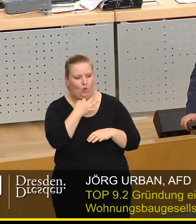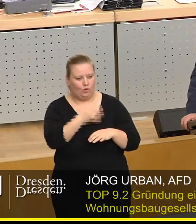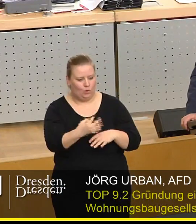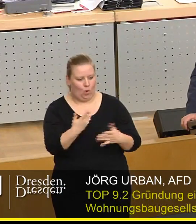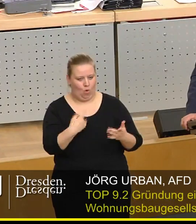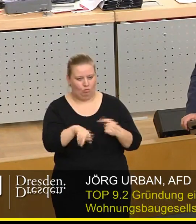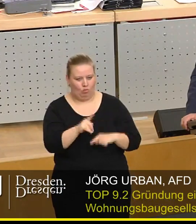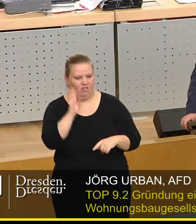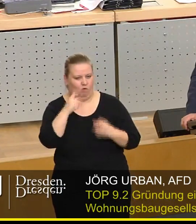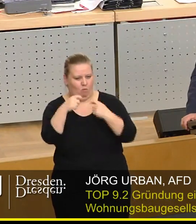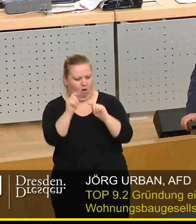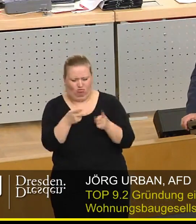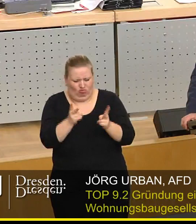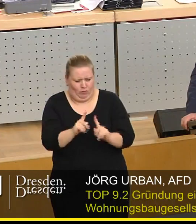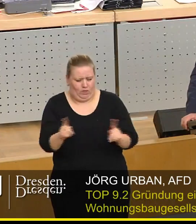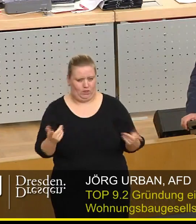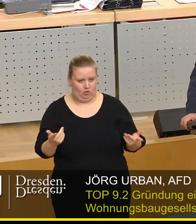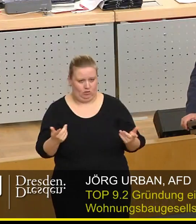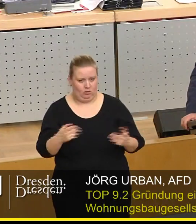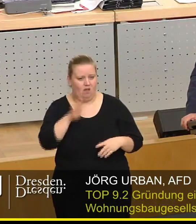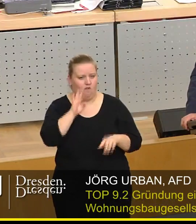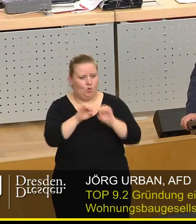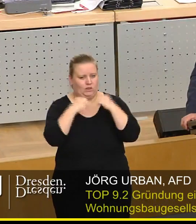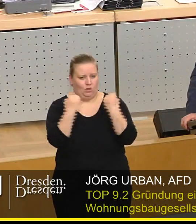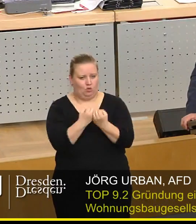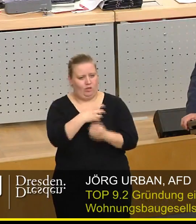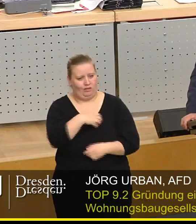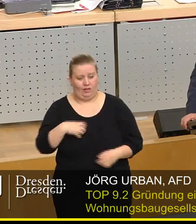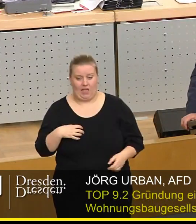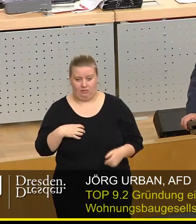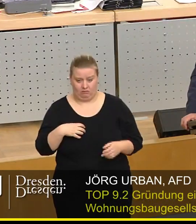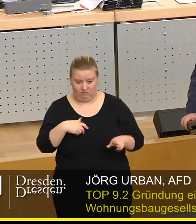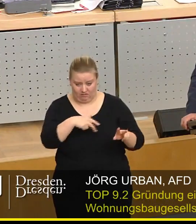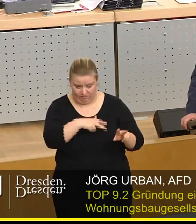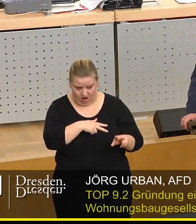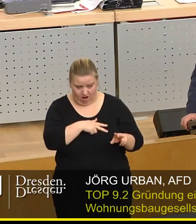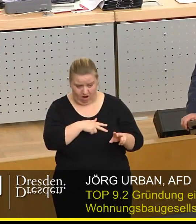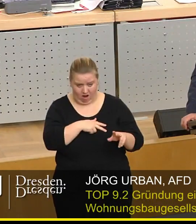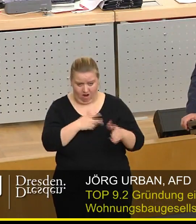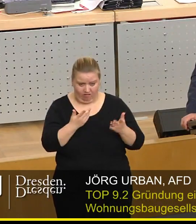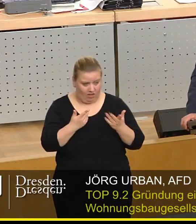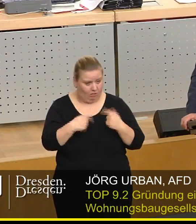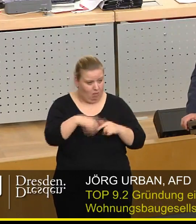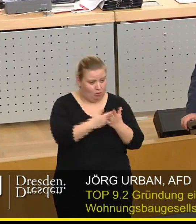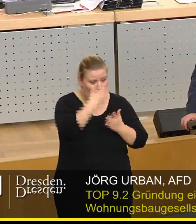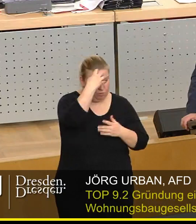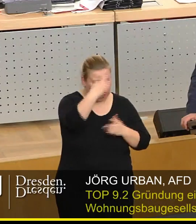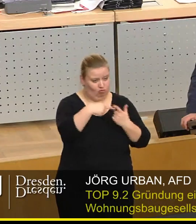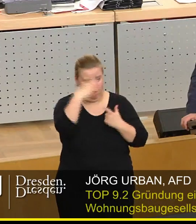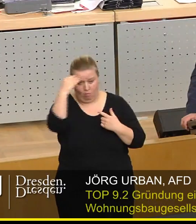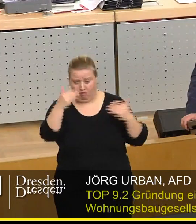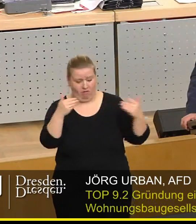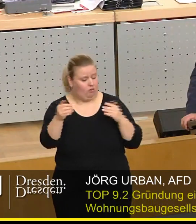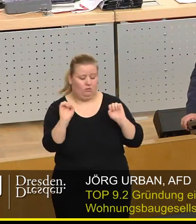ganze Wurba-Chose ist schlichtweg falsch. Die Wohnungssituation in Dresden ist in keinster Weise mit den angespannten Märkten in München oder Hamburg zu